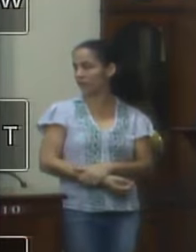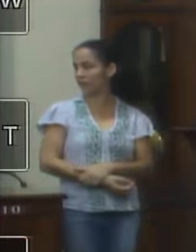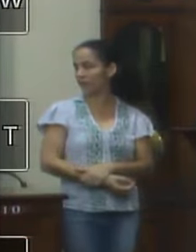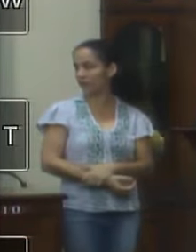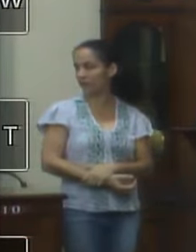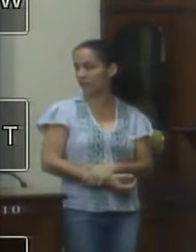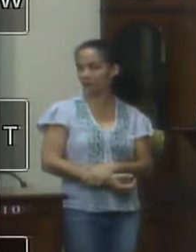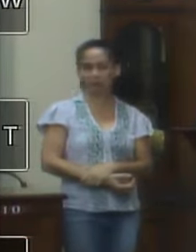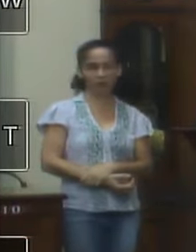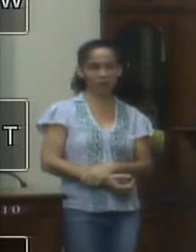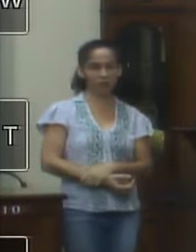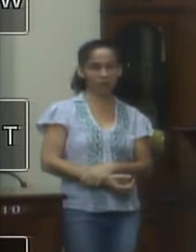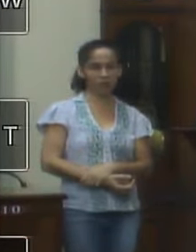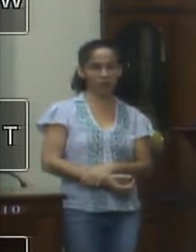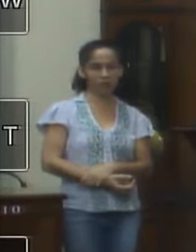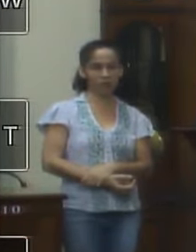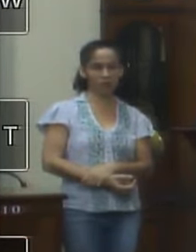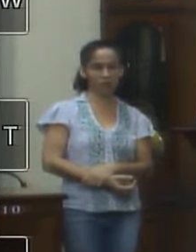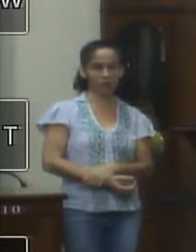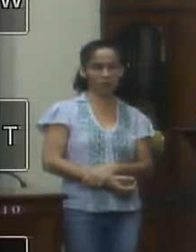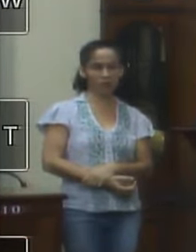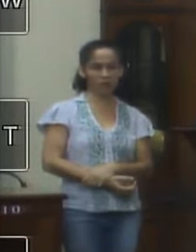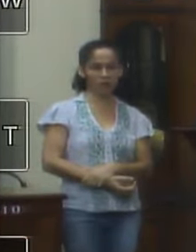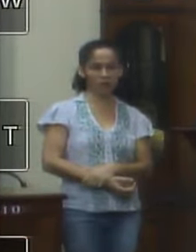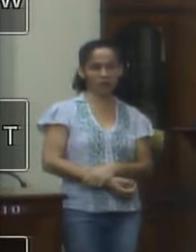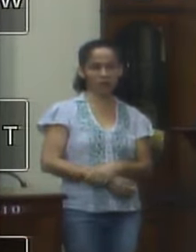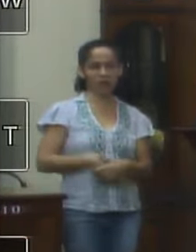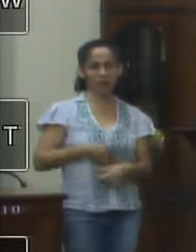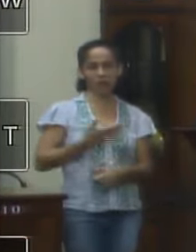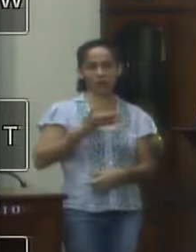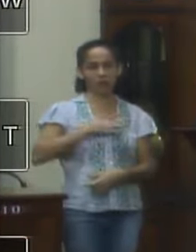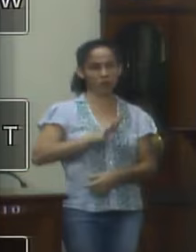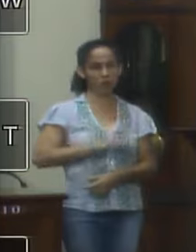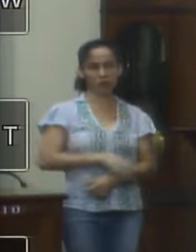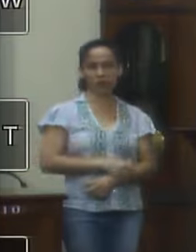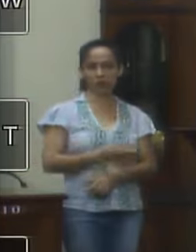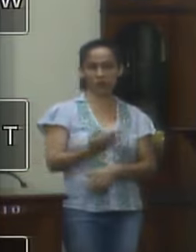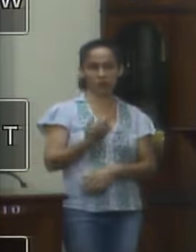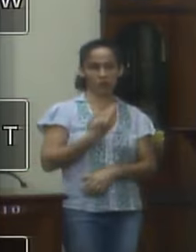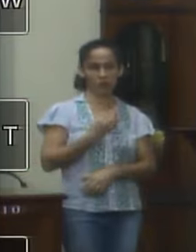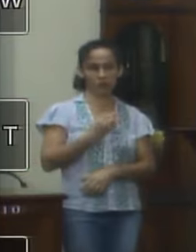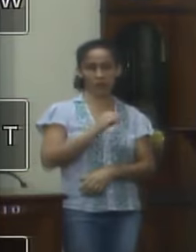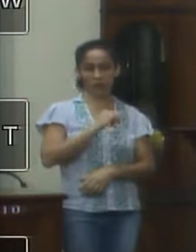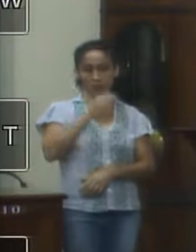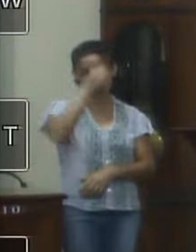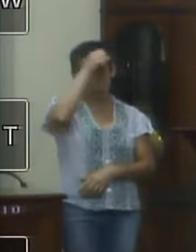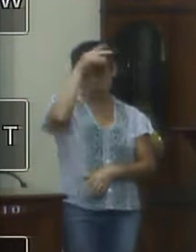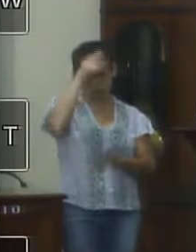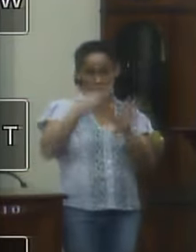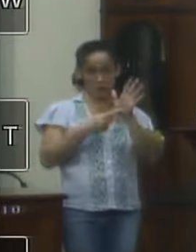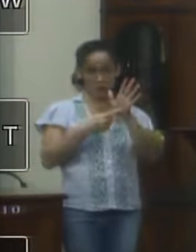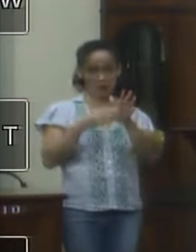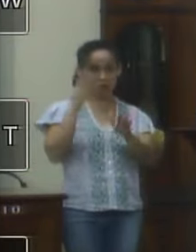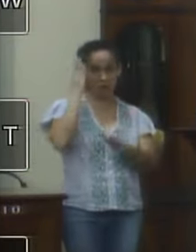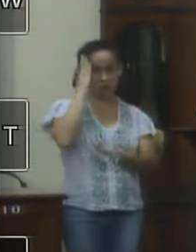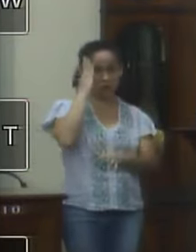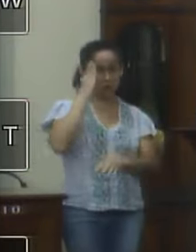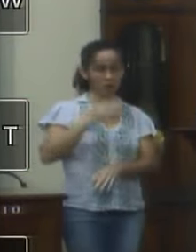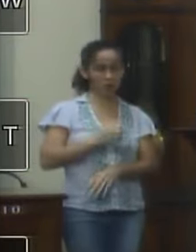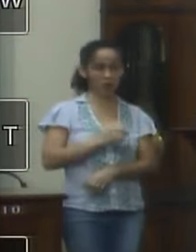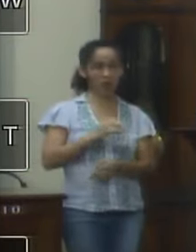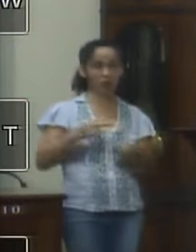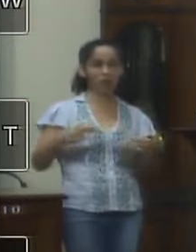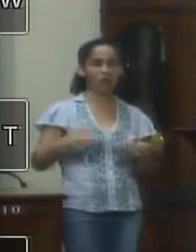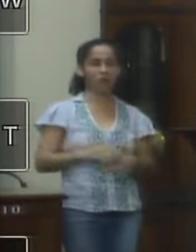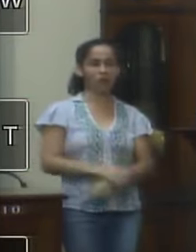que ela dá eu estou realmente indignada se o prefeito quiser ver se o prefeito quiser saber fora as coisas